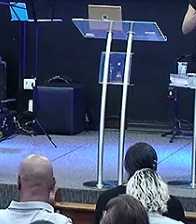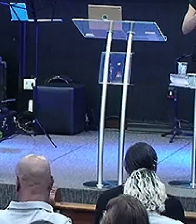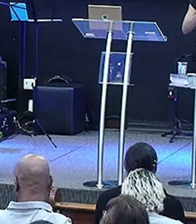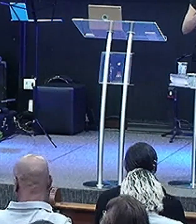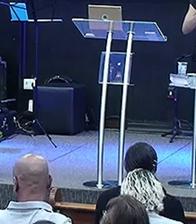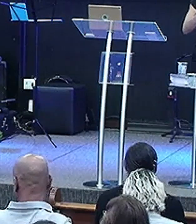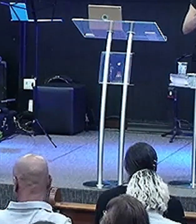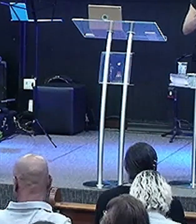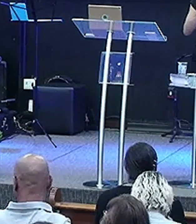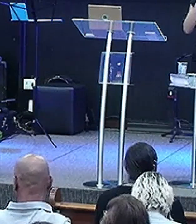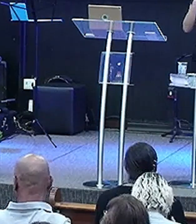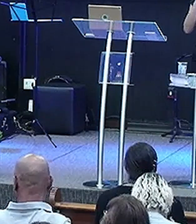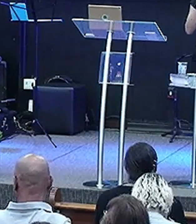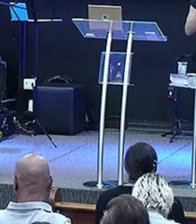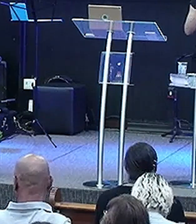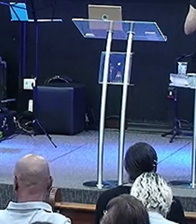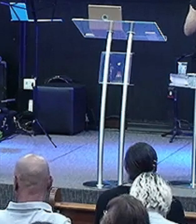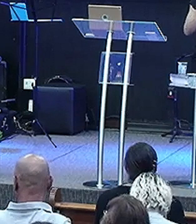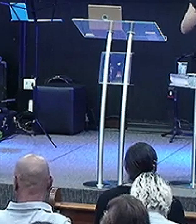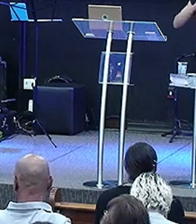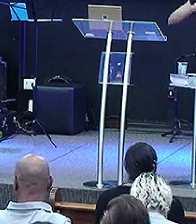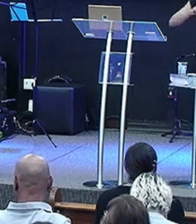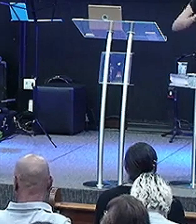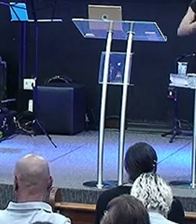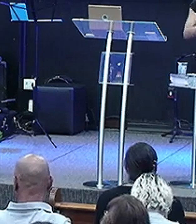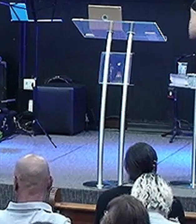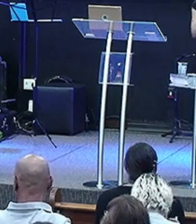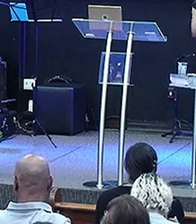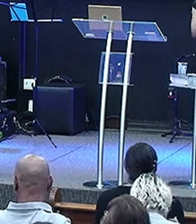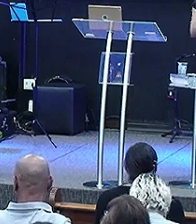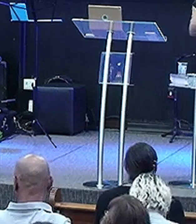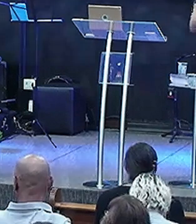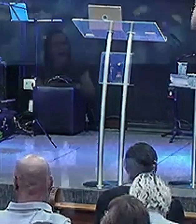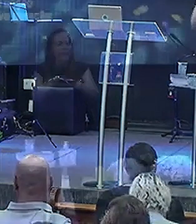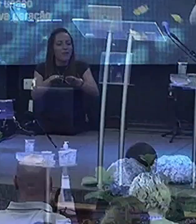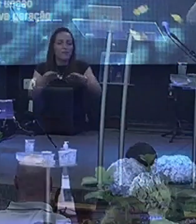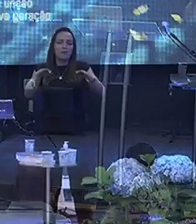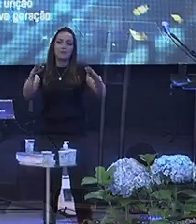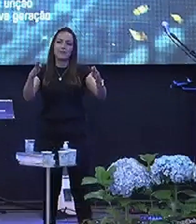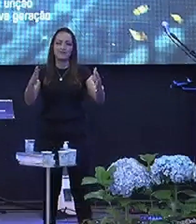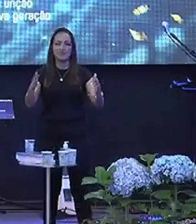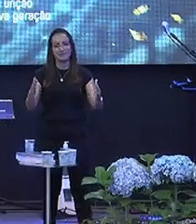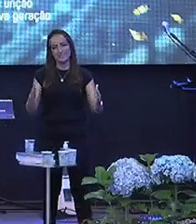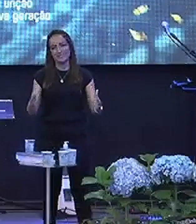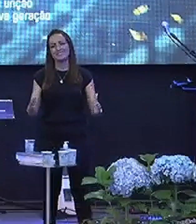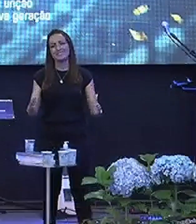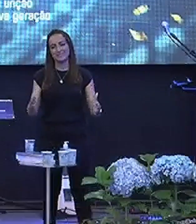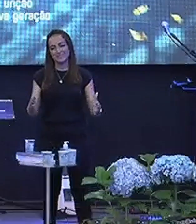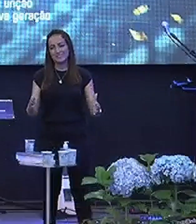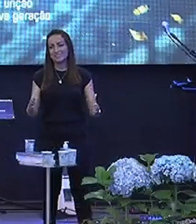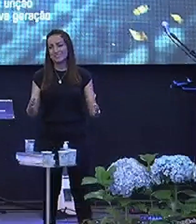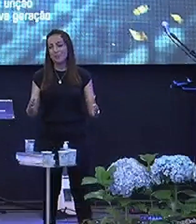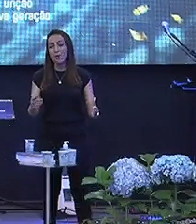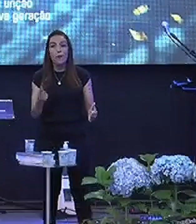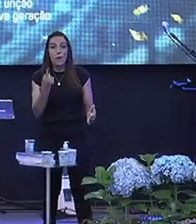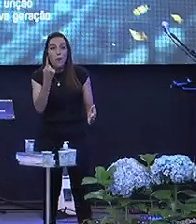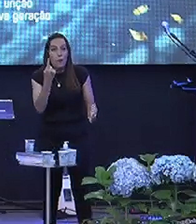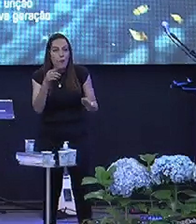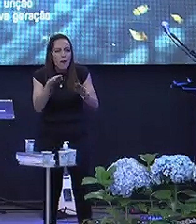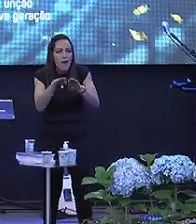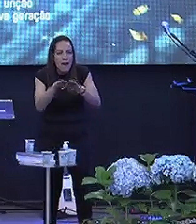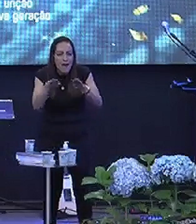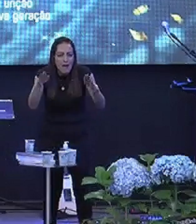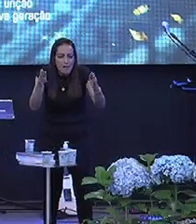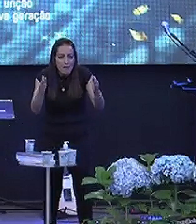Do vale Uma mesa Uma mesa